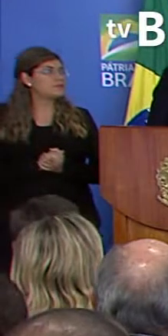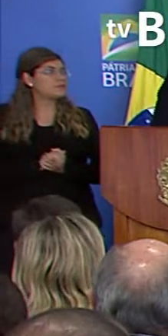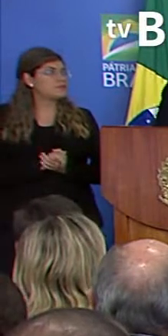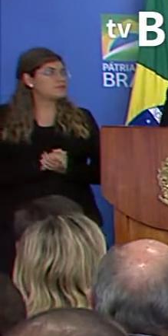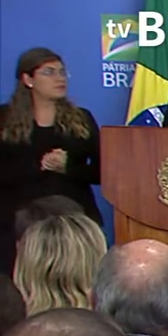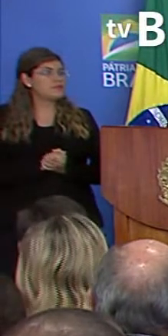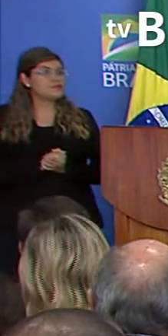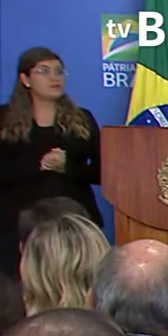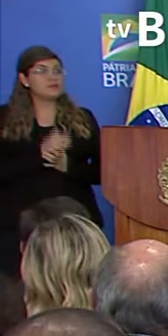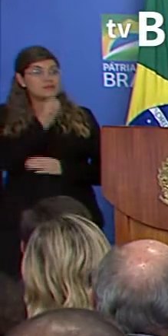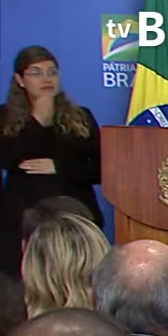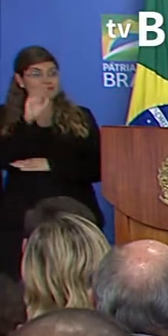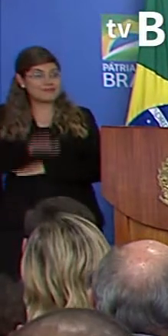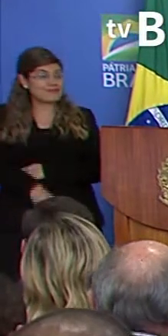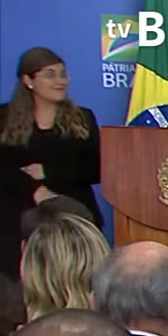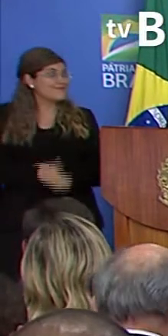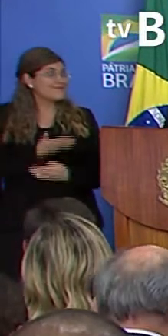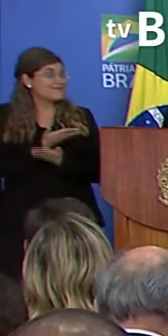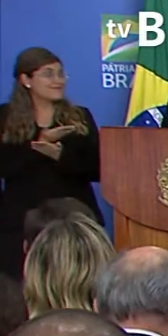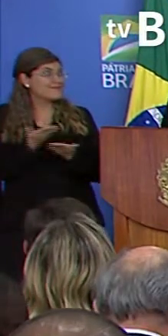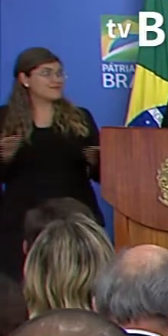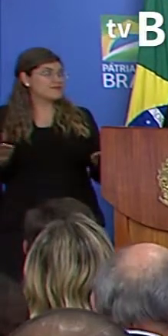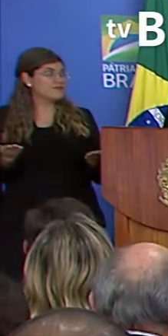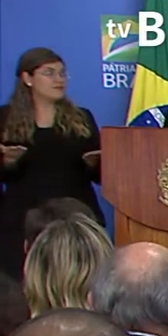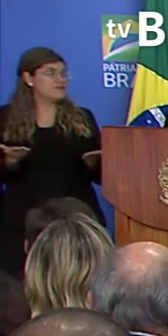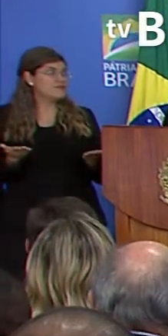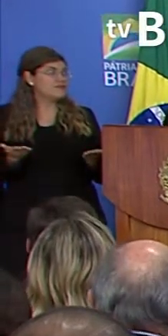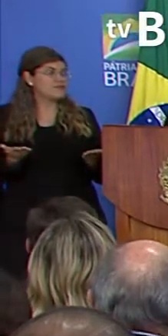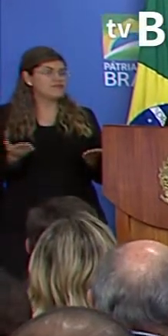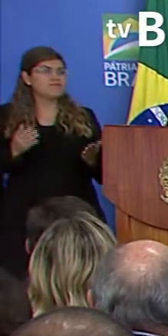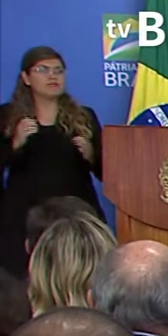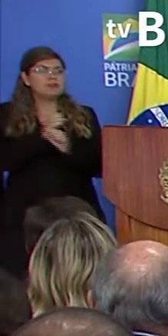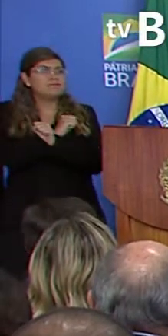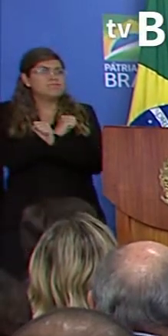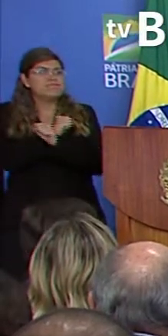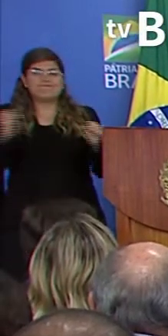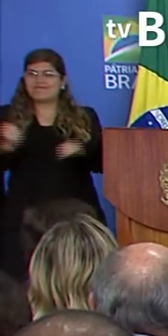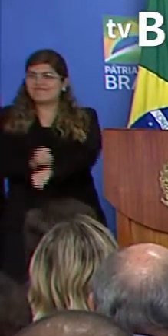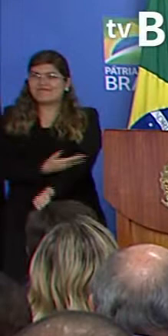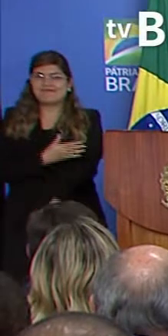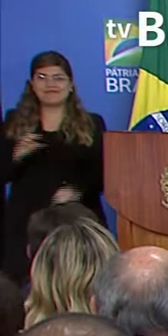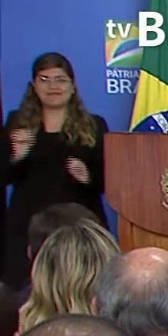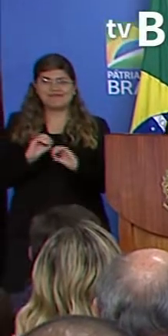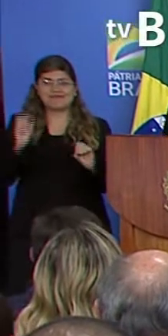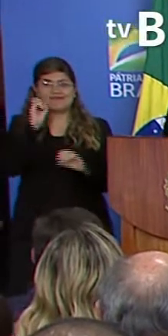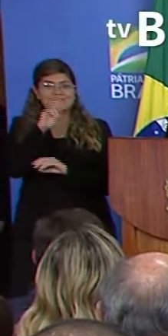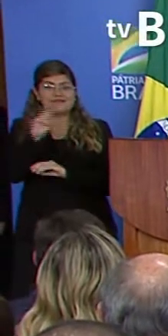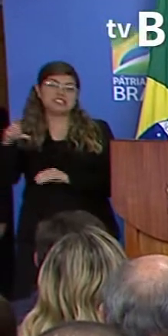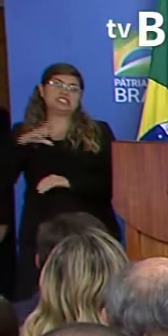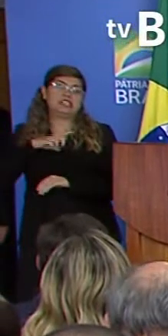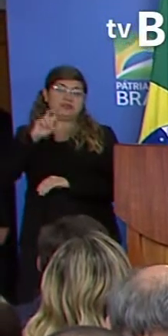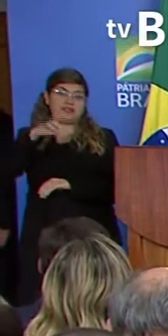Boa tarde é impossível não se emocionar numa cena como essa tenho cinco filhos